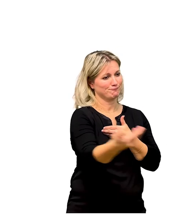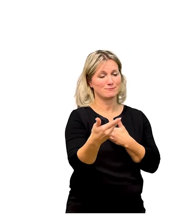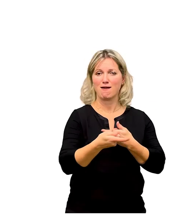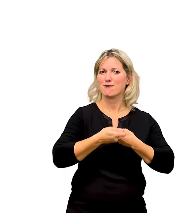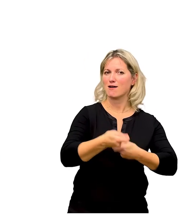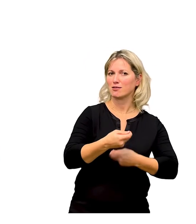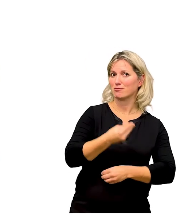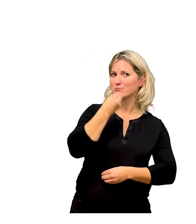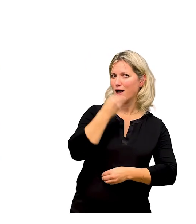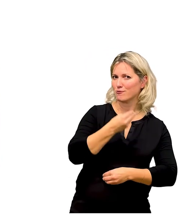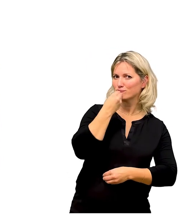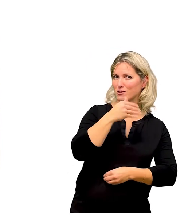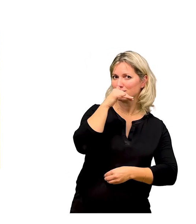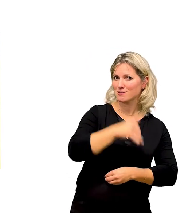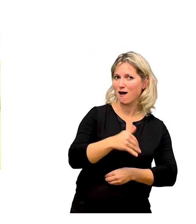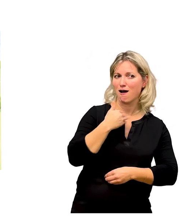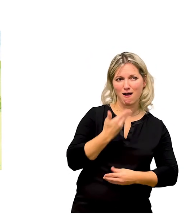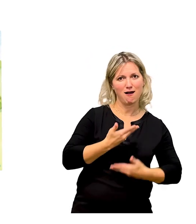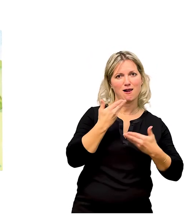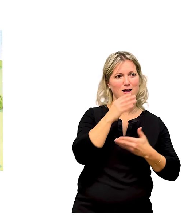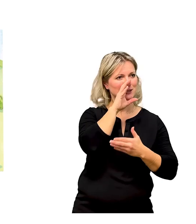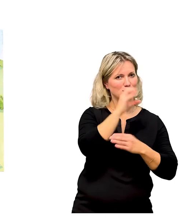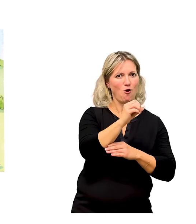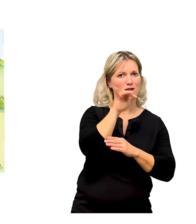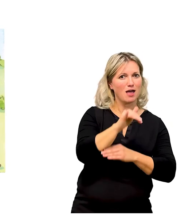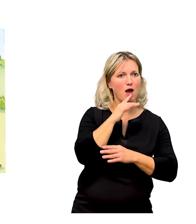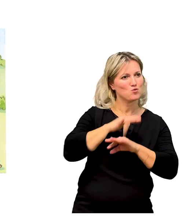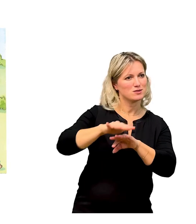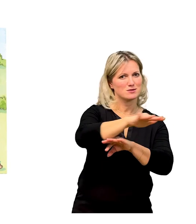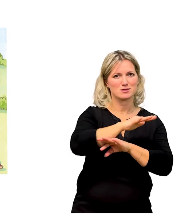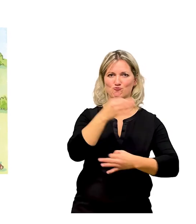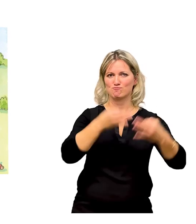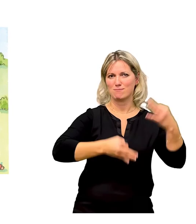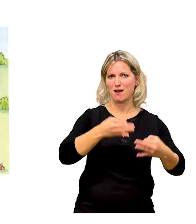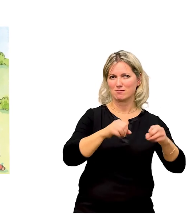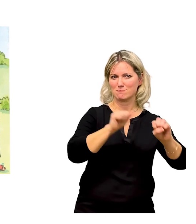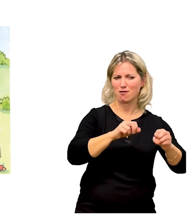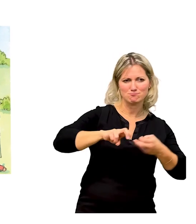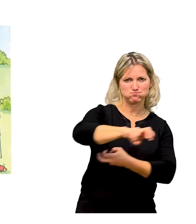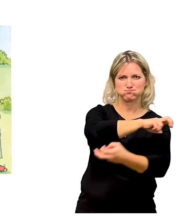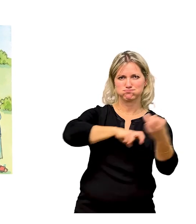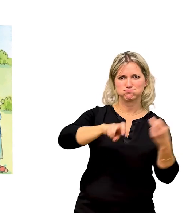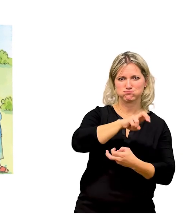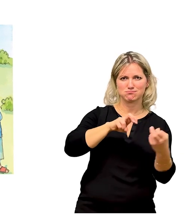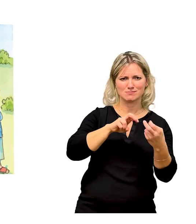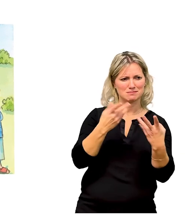unser Garten zum Naschen, mit einem Lese-Zoo und einer Wiese zum Toben und Spielen, erklärt Linda. Genau, hier